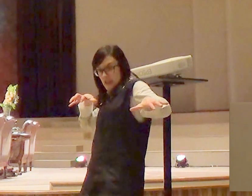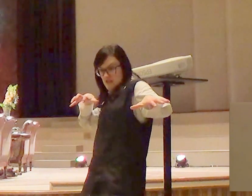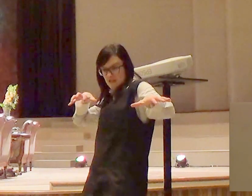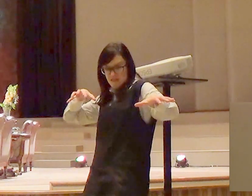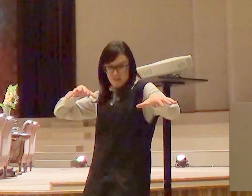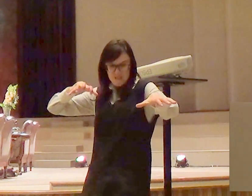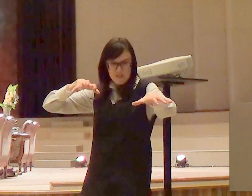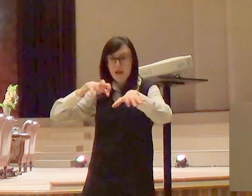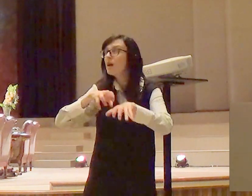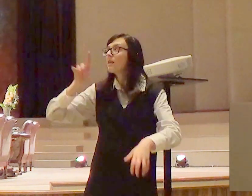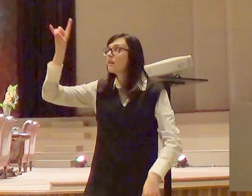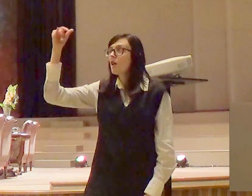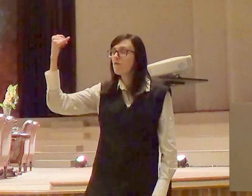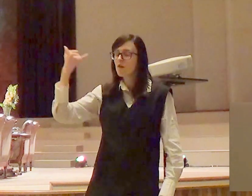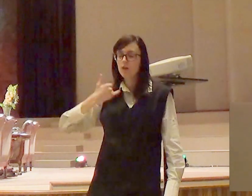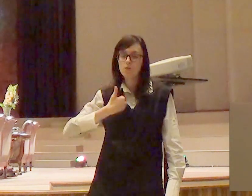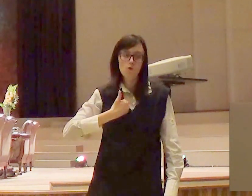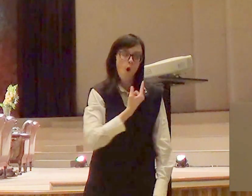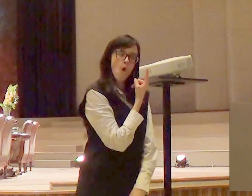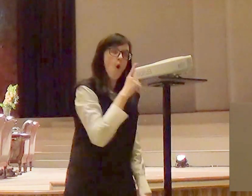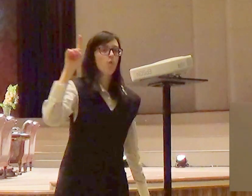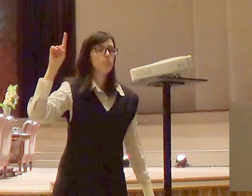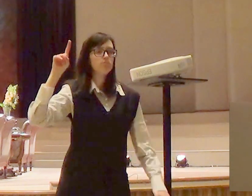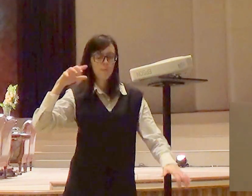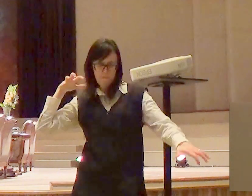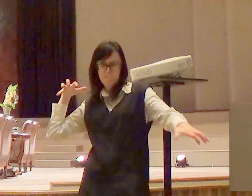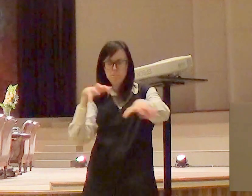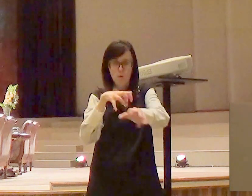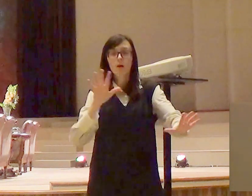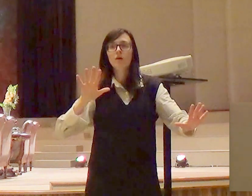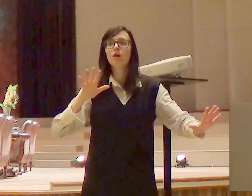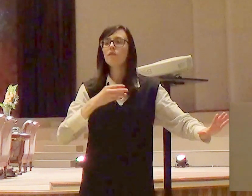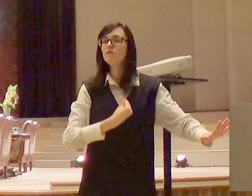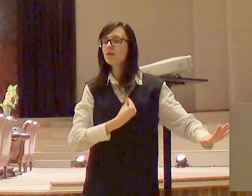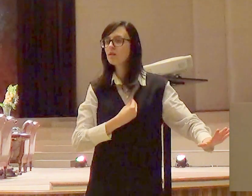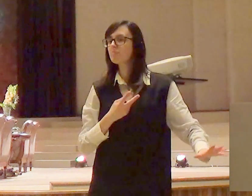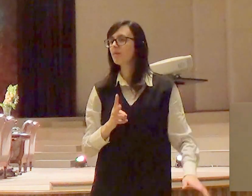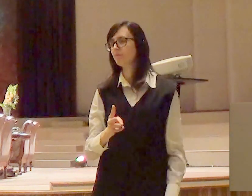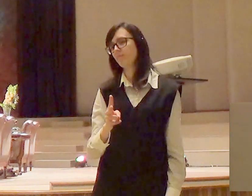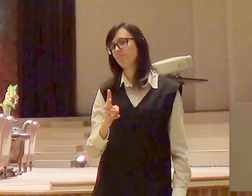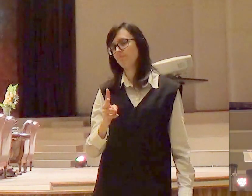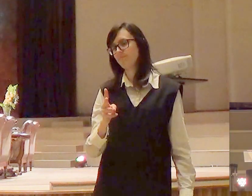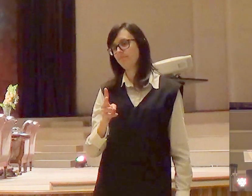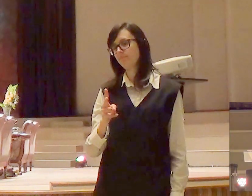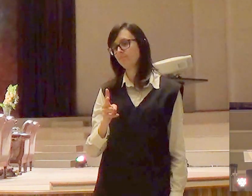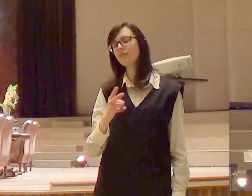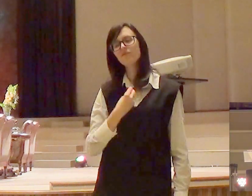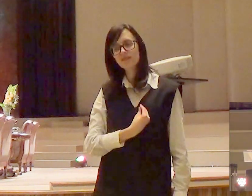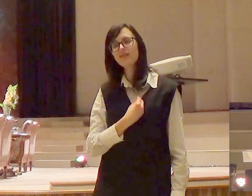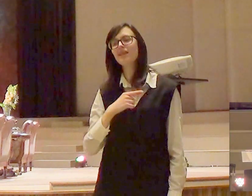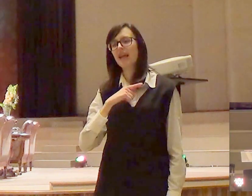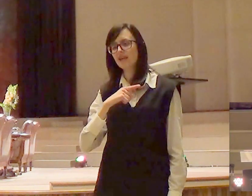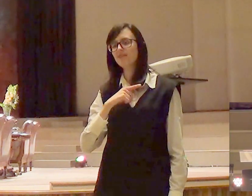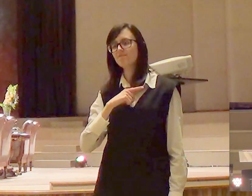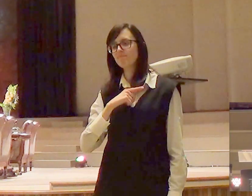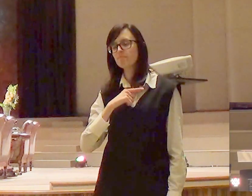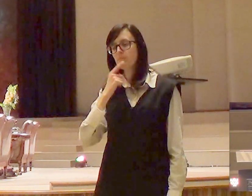que ele estava me dando mais uma oportunidade agora sabe qual era a tristeza é que passaram-se duas